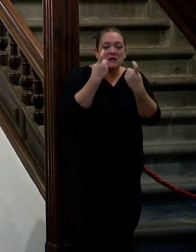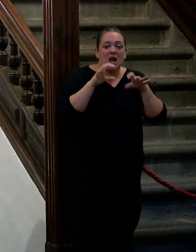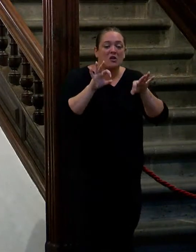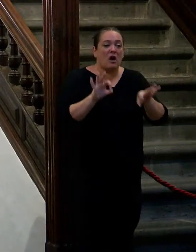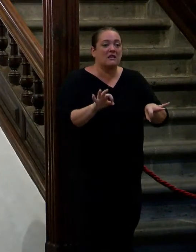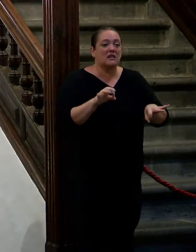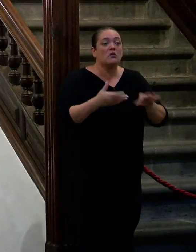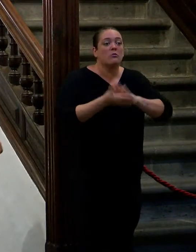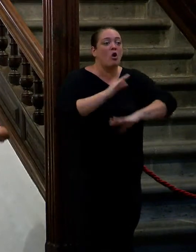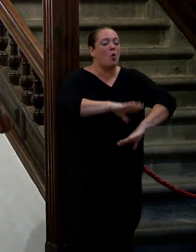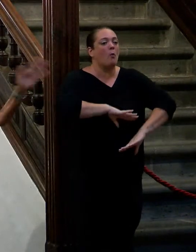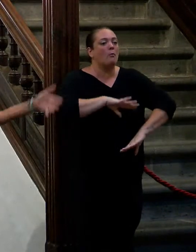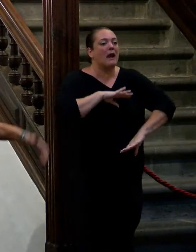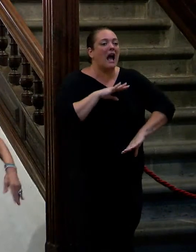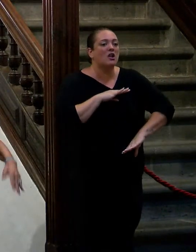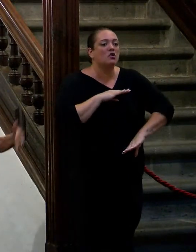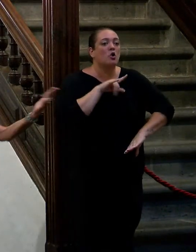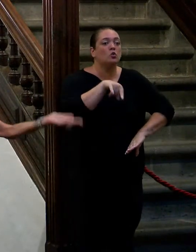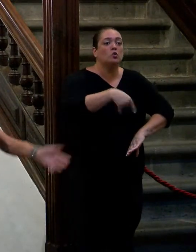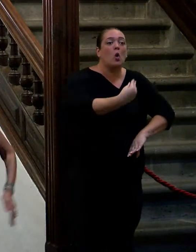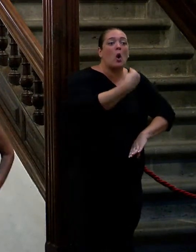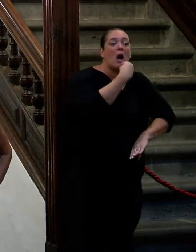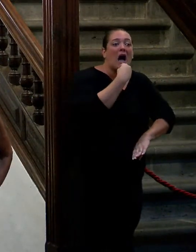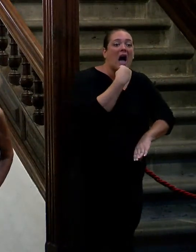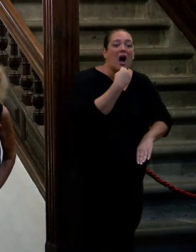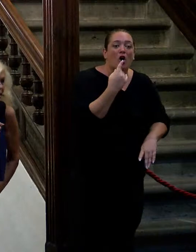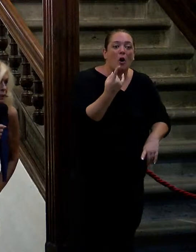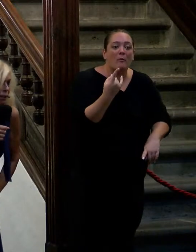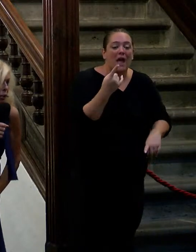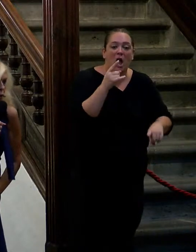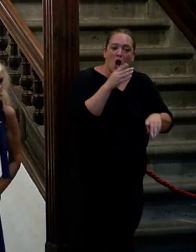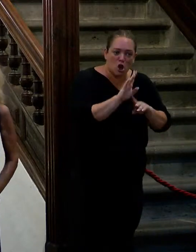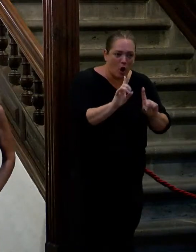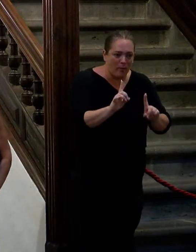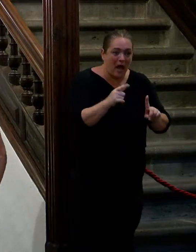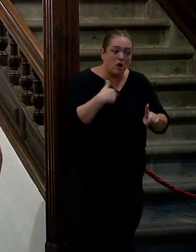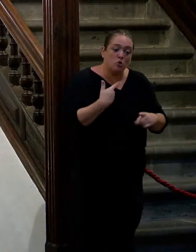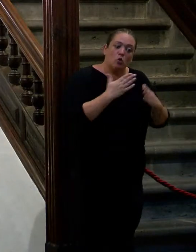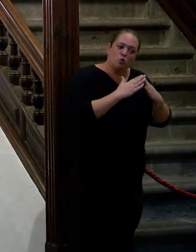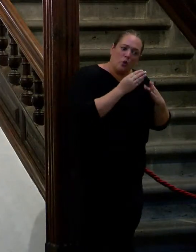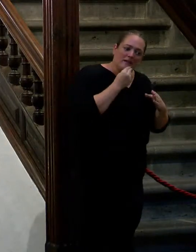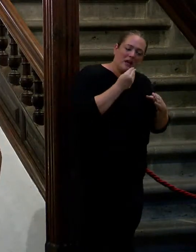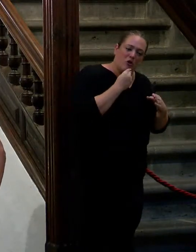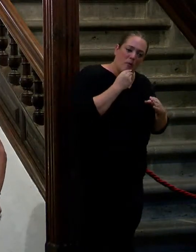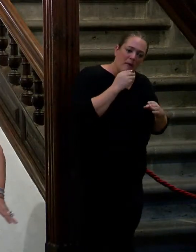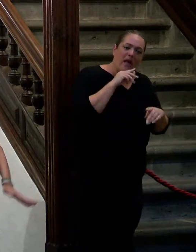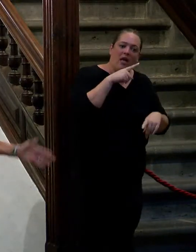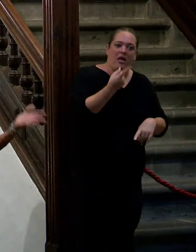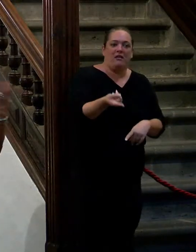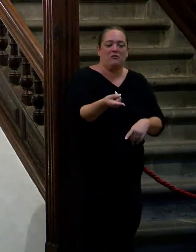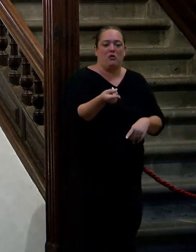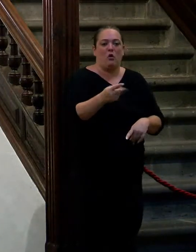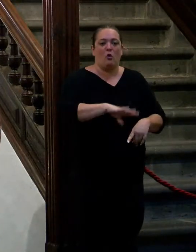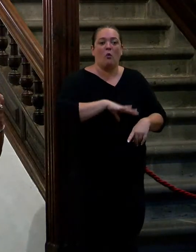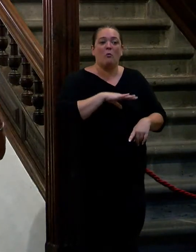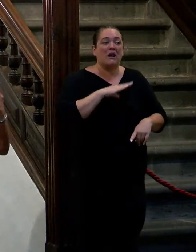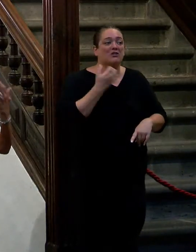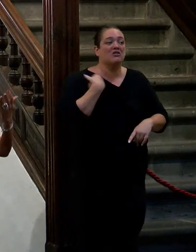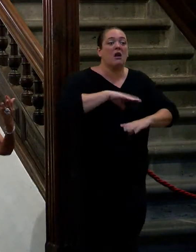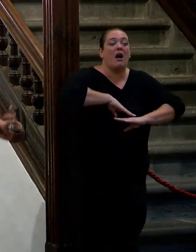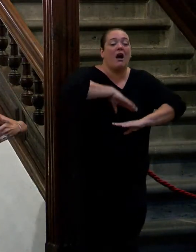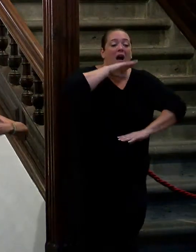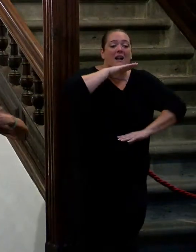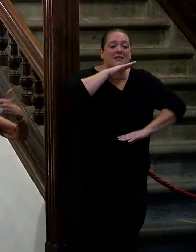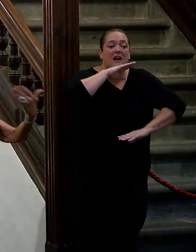cuando iba a cumpleaños tú no vayas a comer y me hinchaban de comer en mi casa me cebaban como a los patos esos pases de foie gras para que ya fueras harta y ya